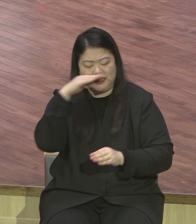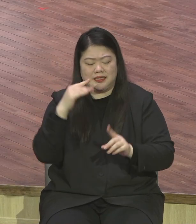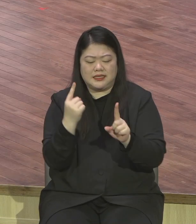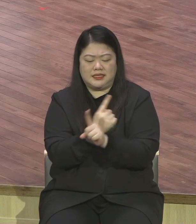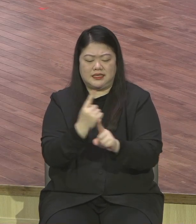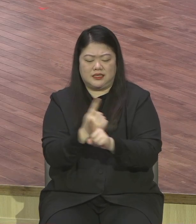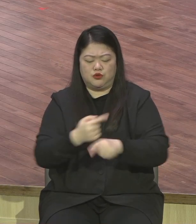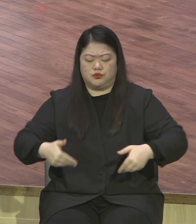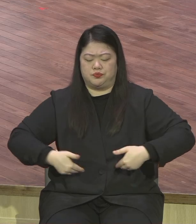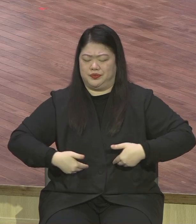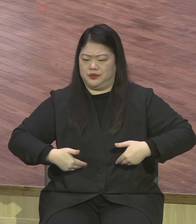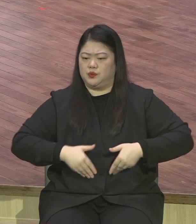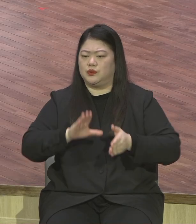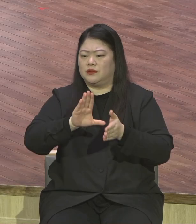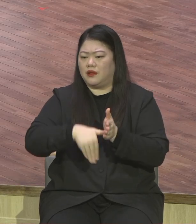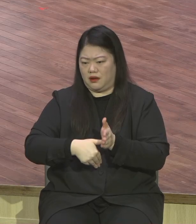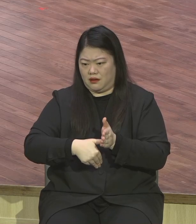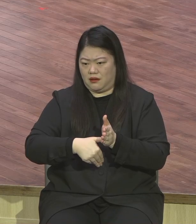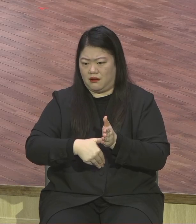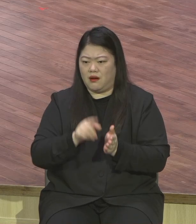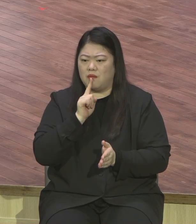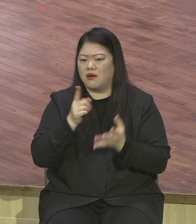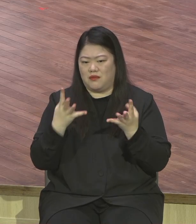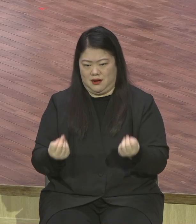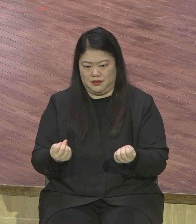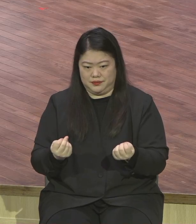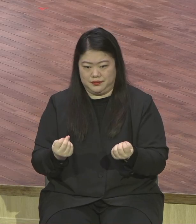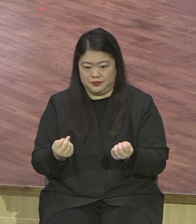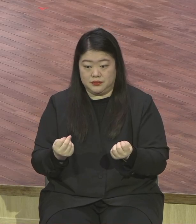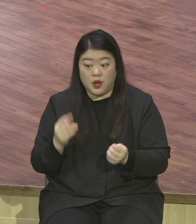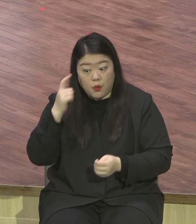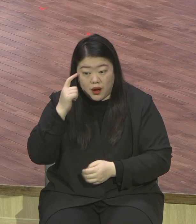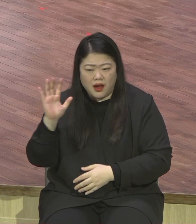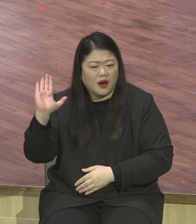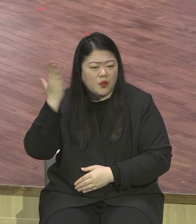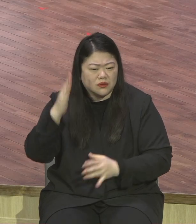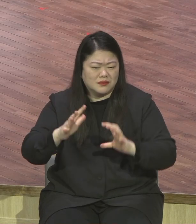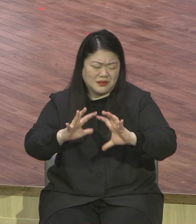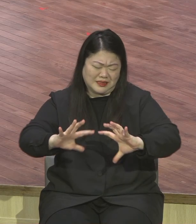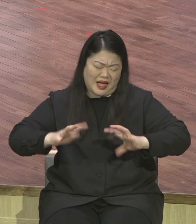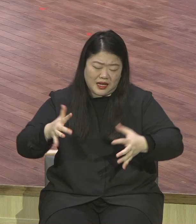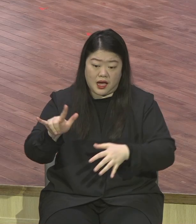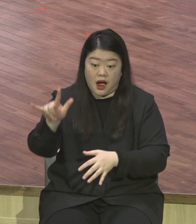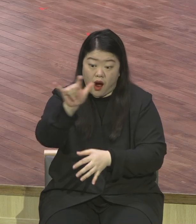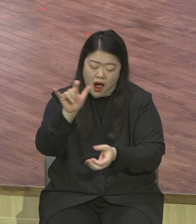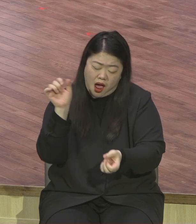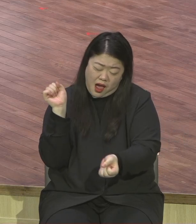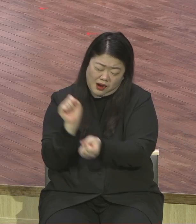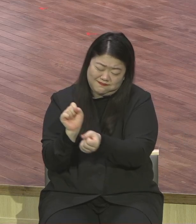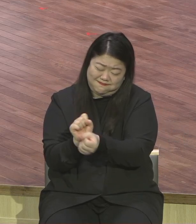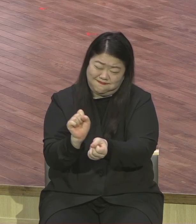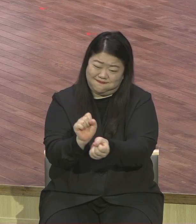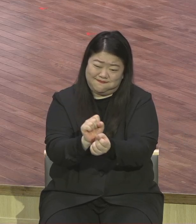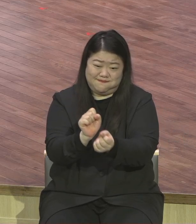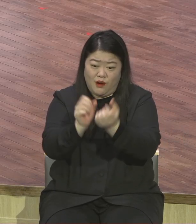지금 코로나19 팬데믹으로 인해서 전염병에 대한 치유가 절대적으로 필요한